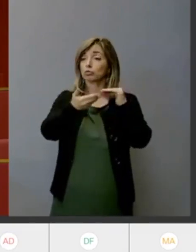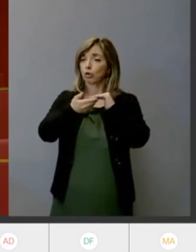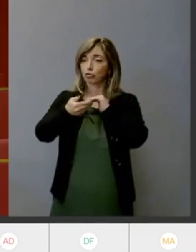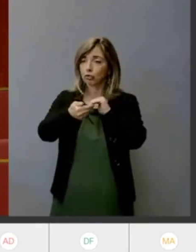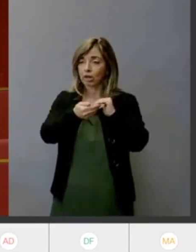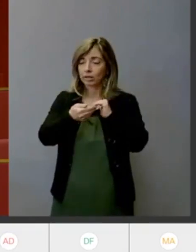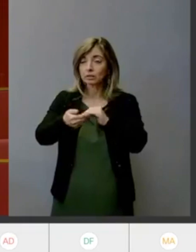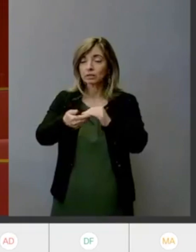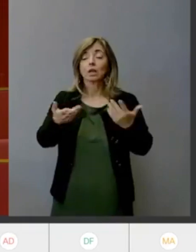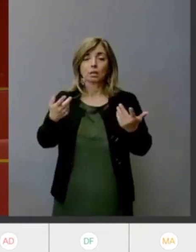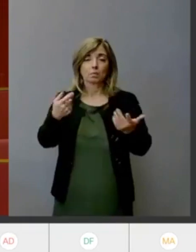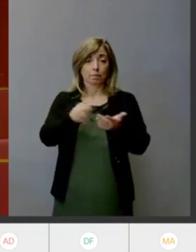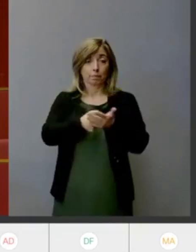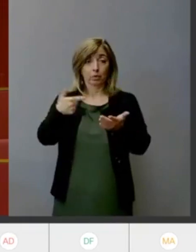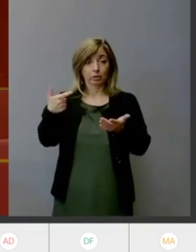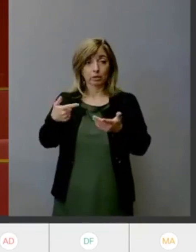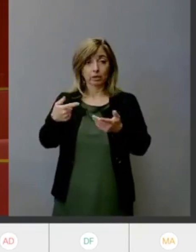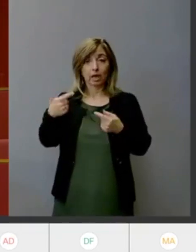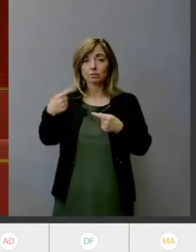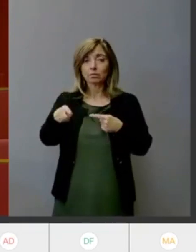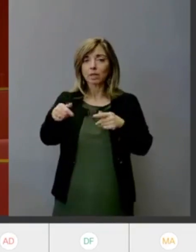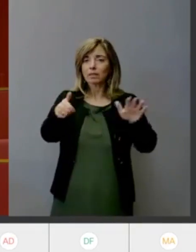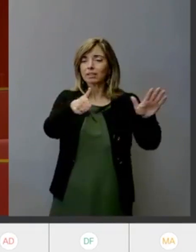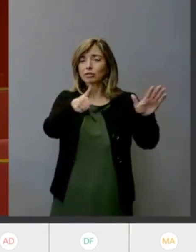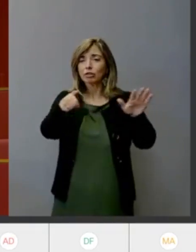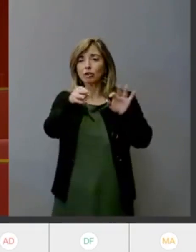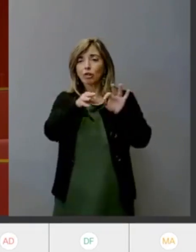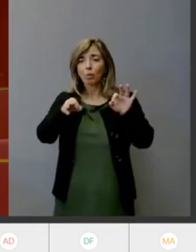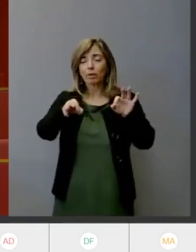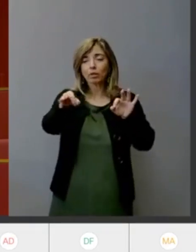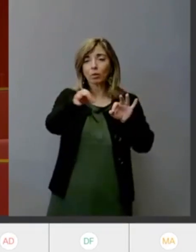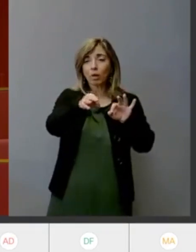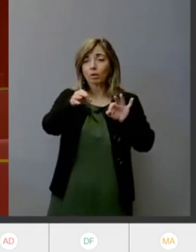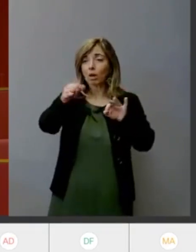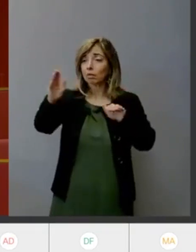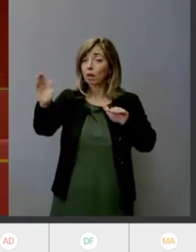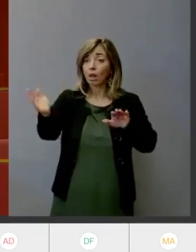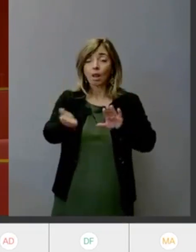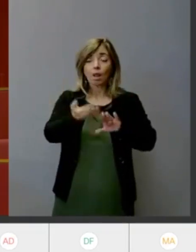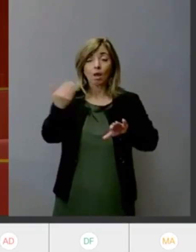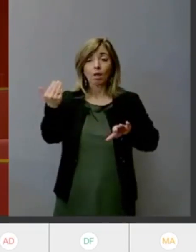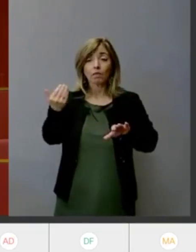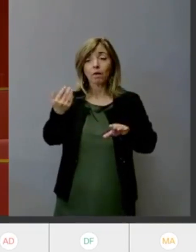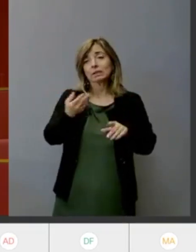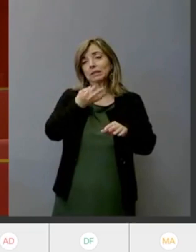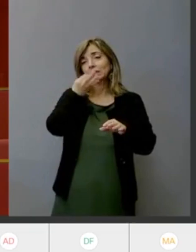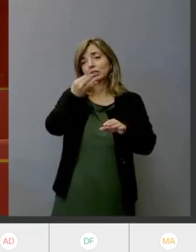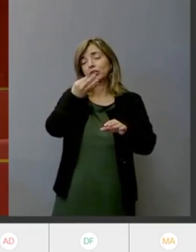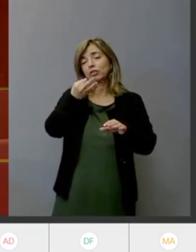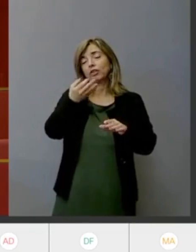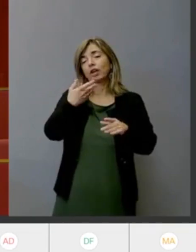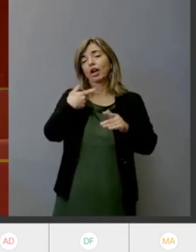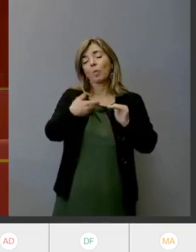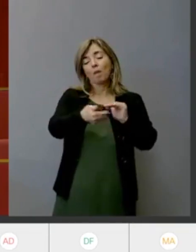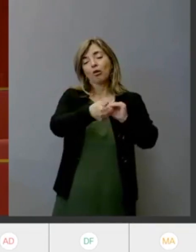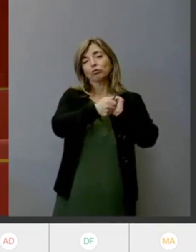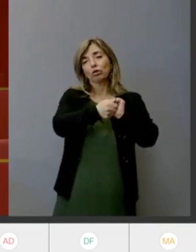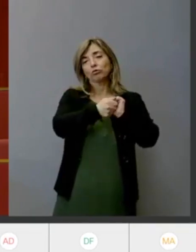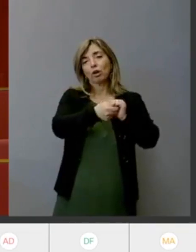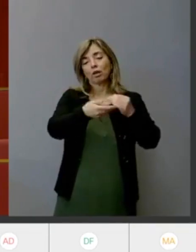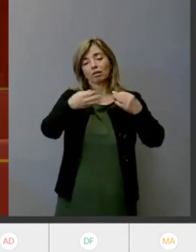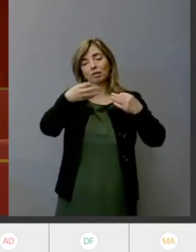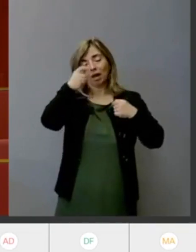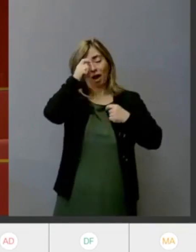mancanza di rispetto verso un'intenzione che è quella della socialità e pertanto a fronte di